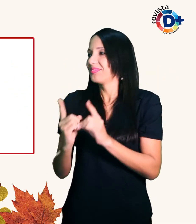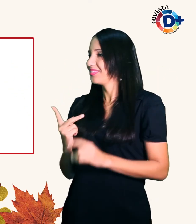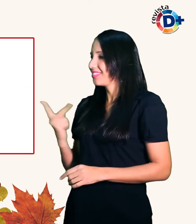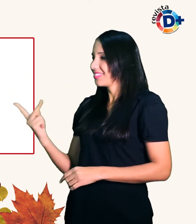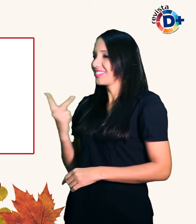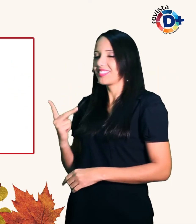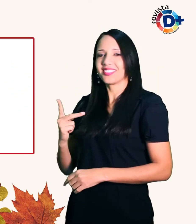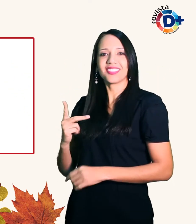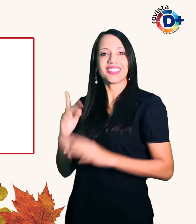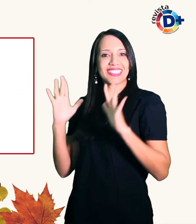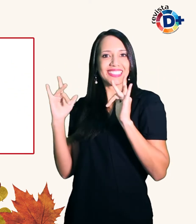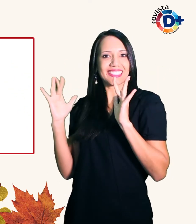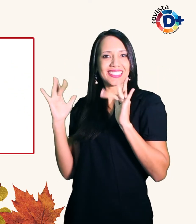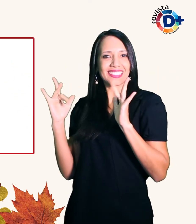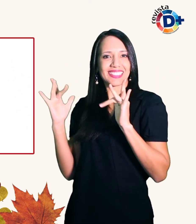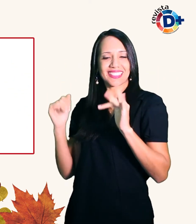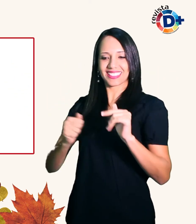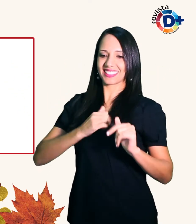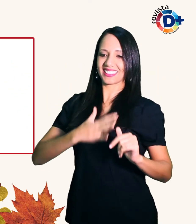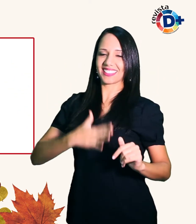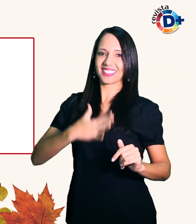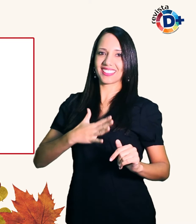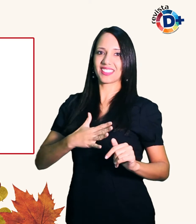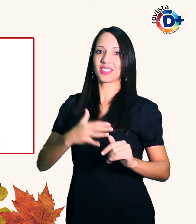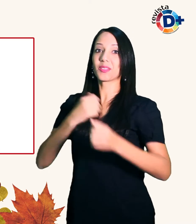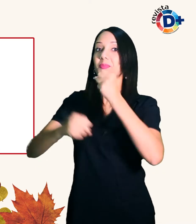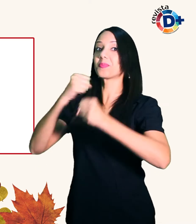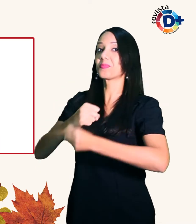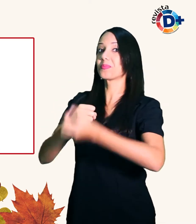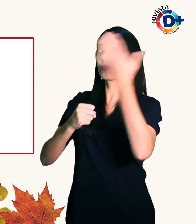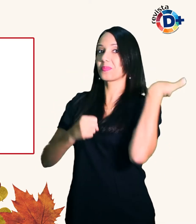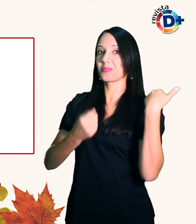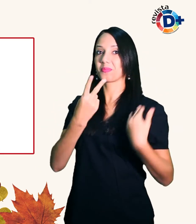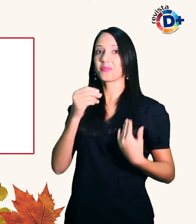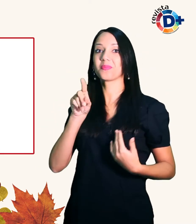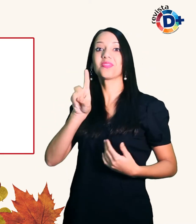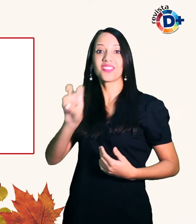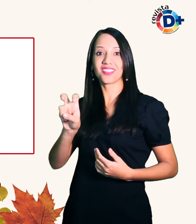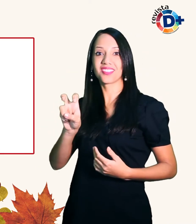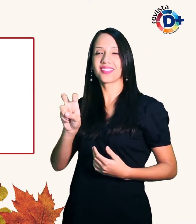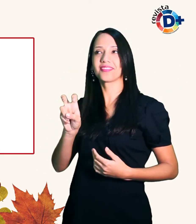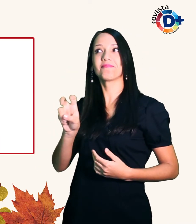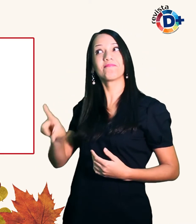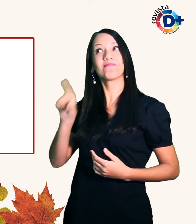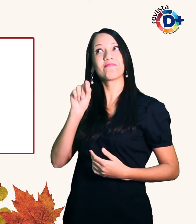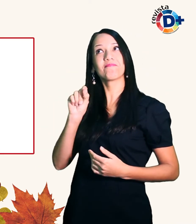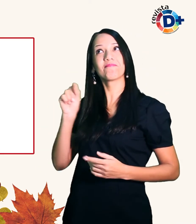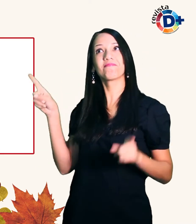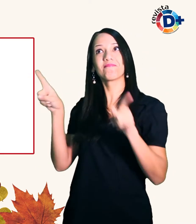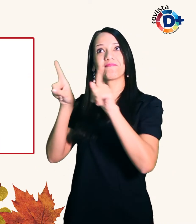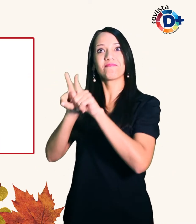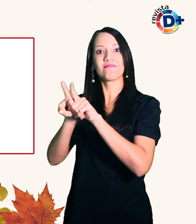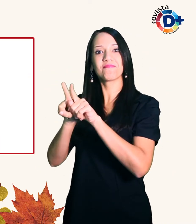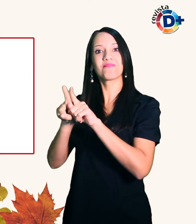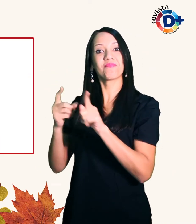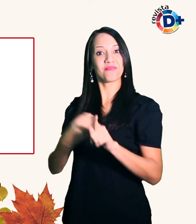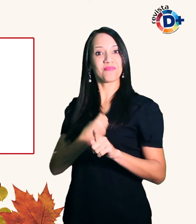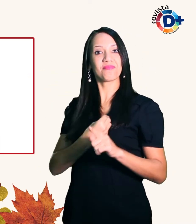E em agosto do ano passado decidiram morar juntos Ela não é só minha mulher É minha cuidadora